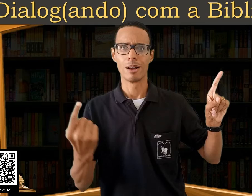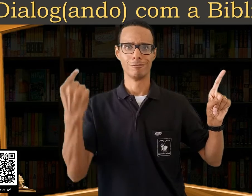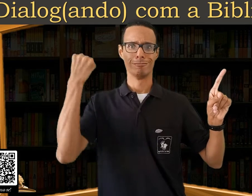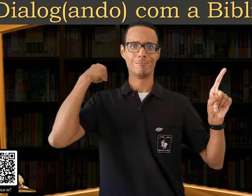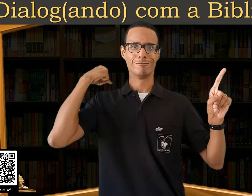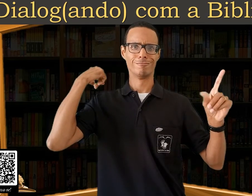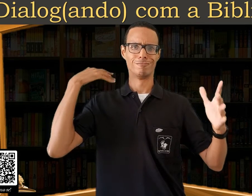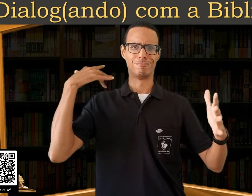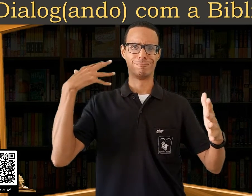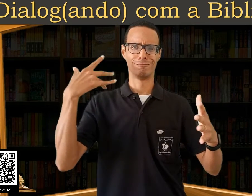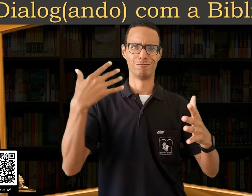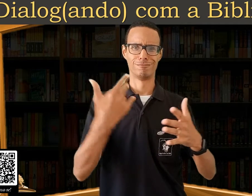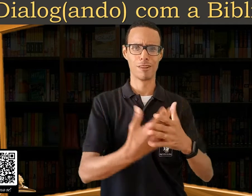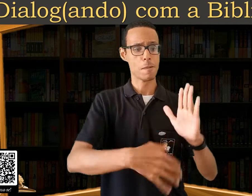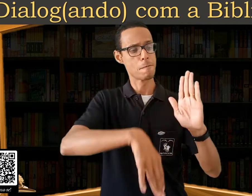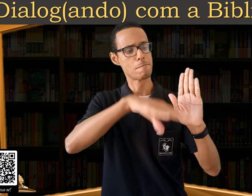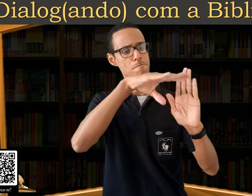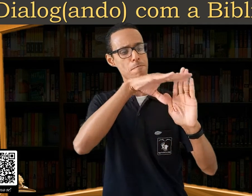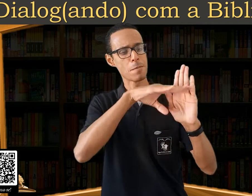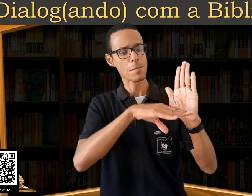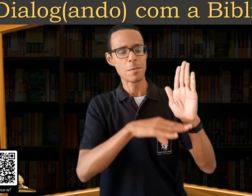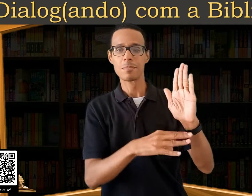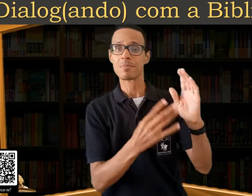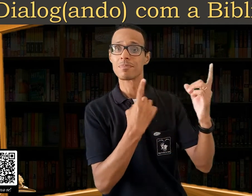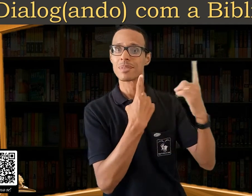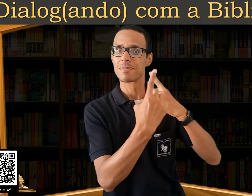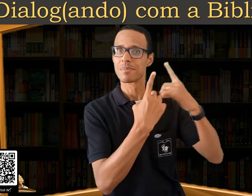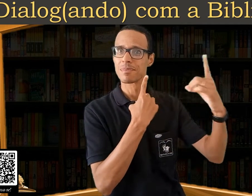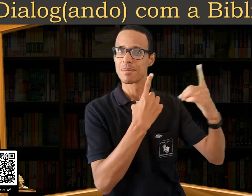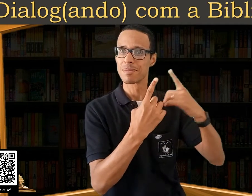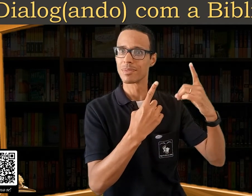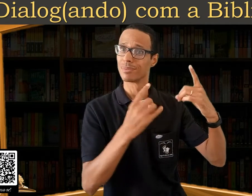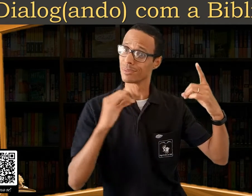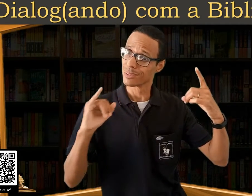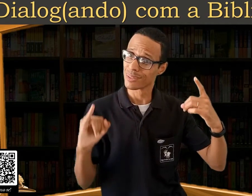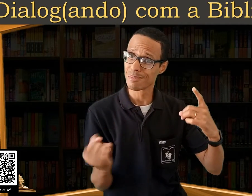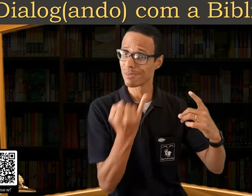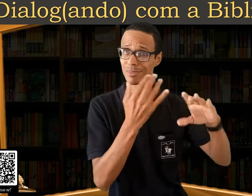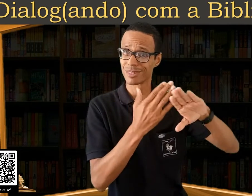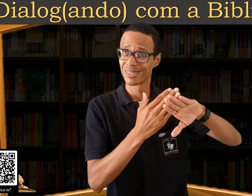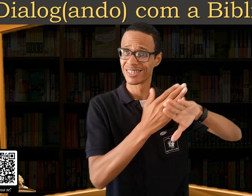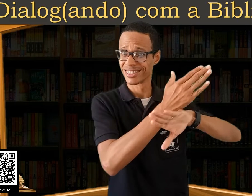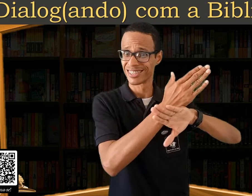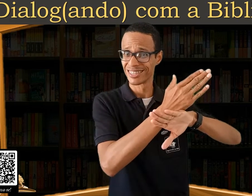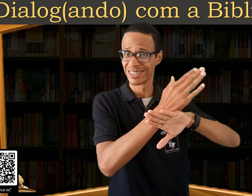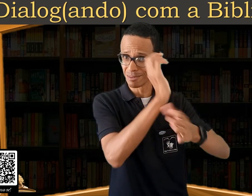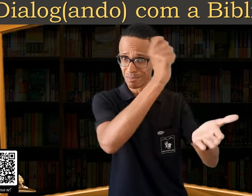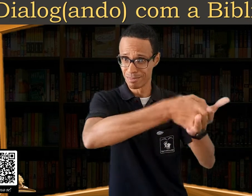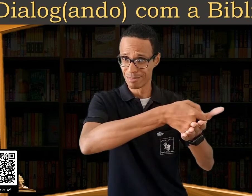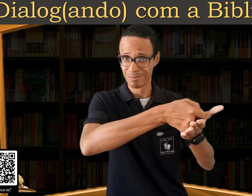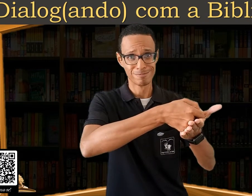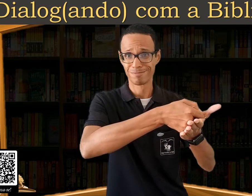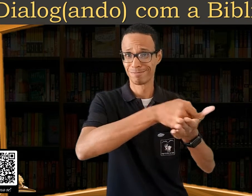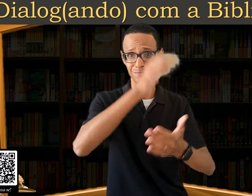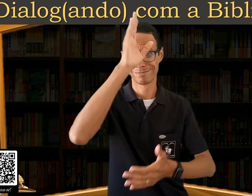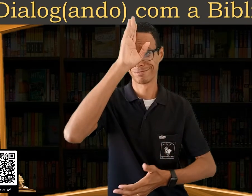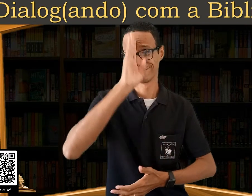encontrar a playlist completa de todos os diálogos que apresentamos até o momento. É só